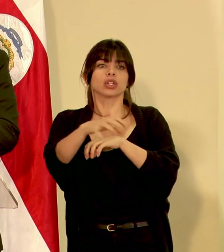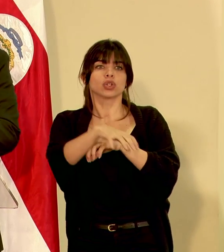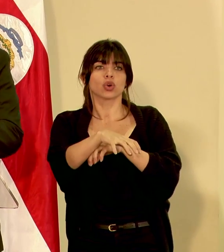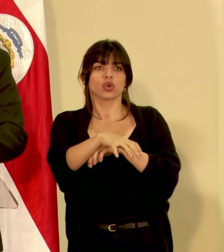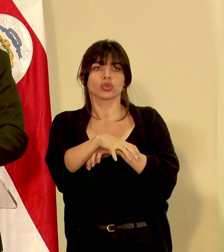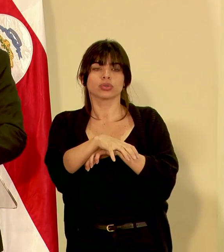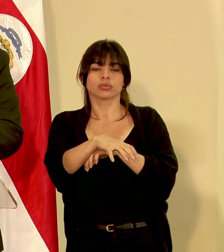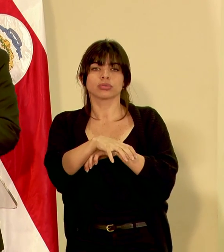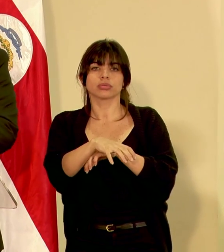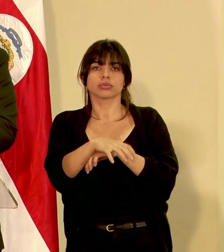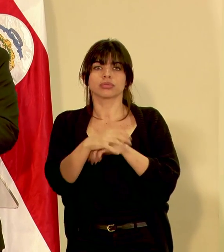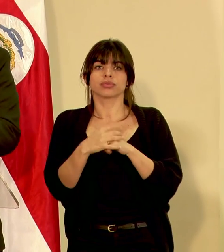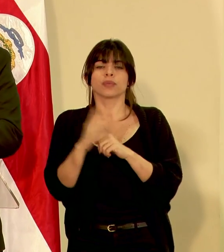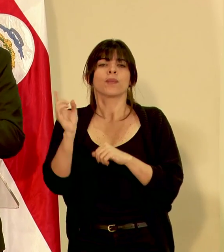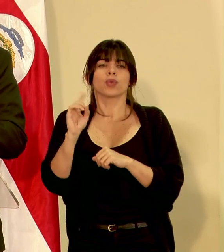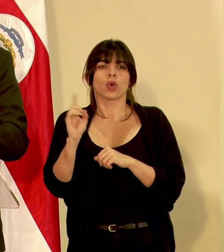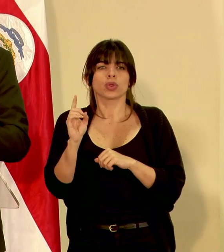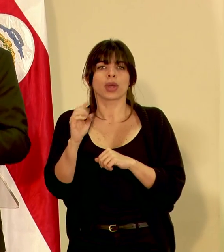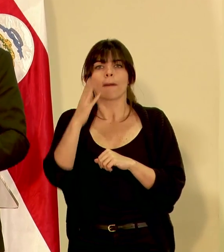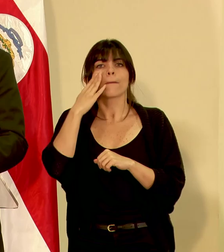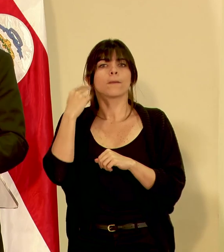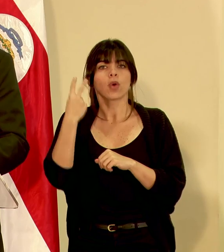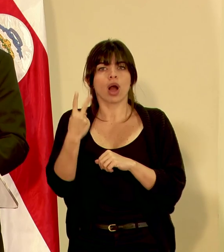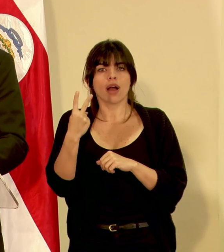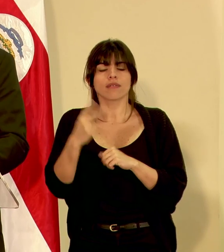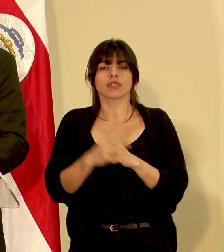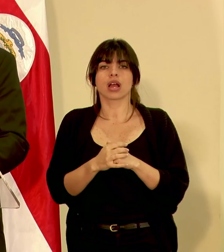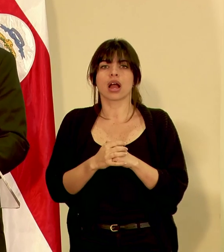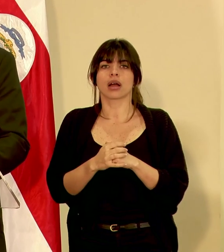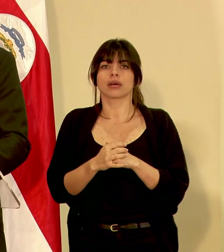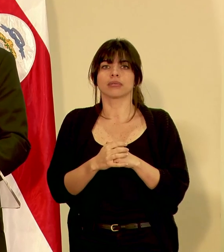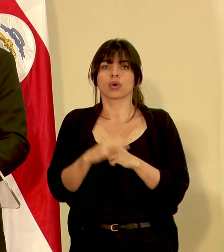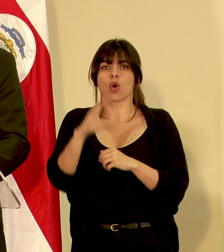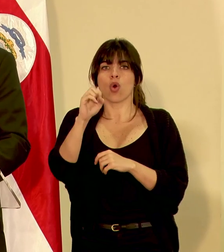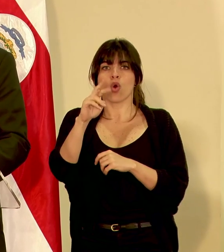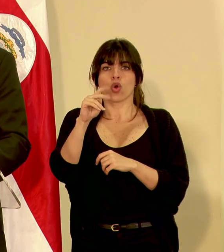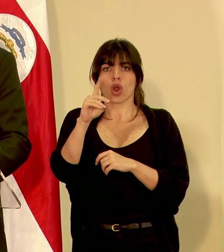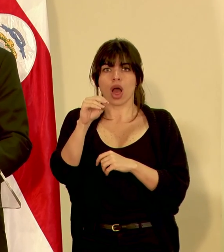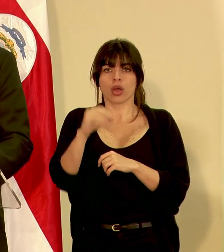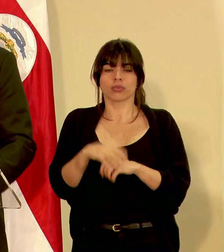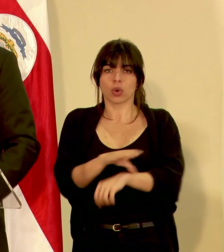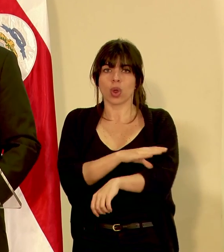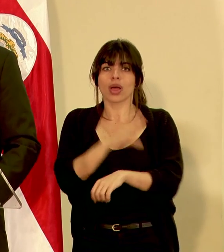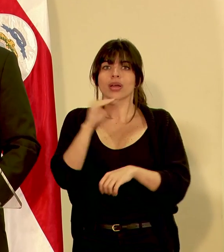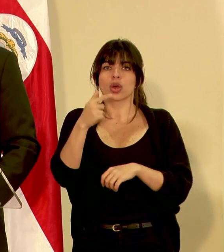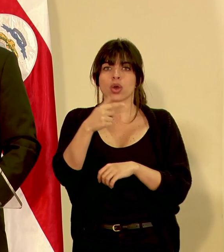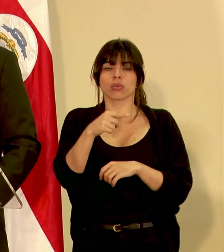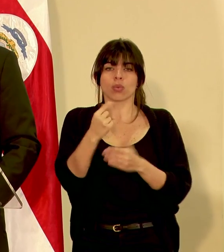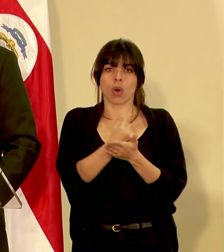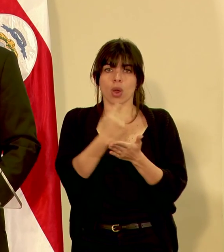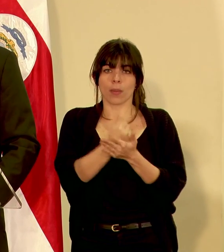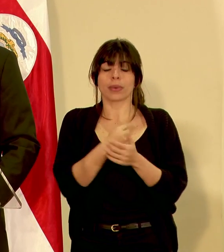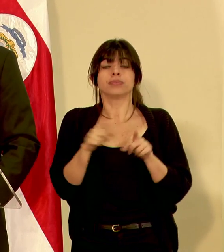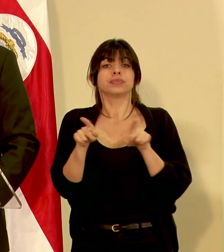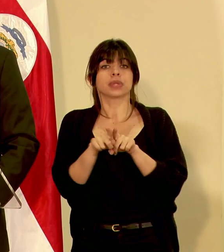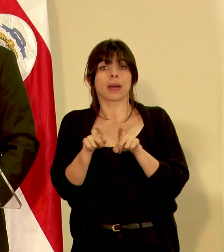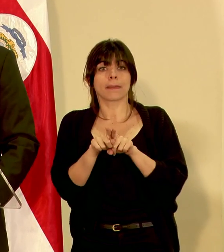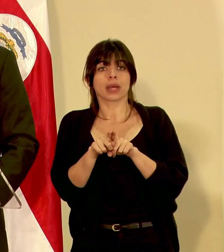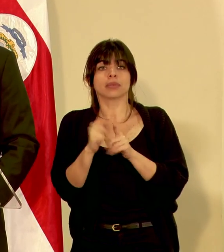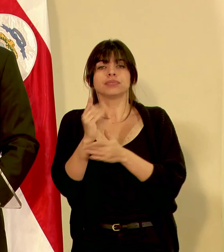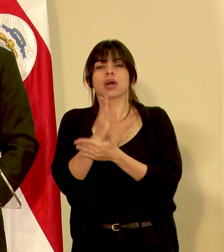de Moravia, de Vázquez de Coronado y Guaycochea, así como también